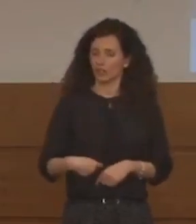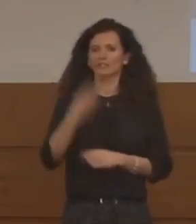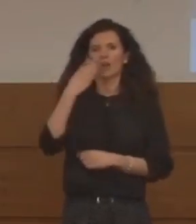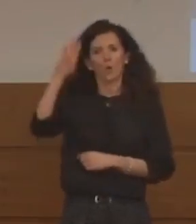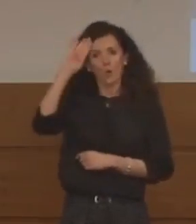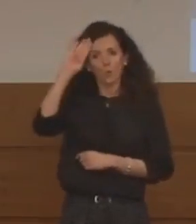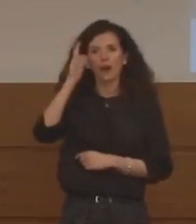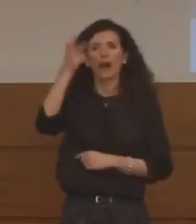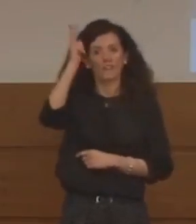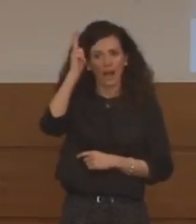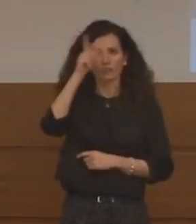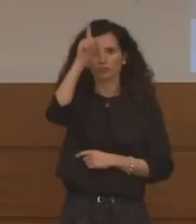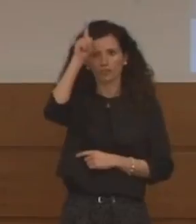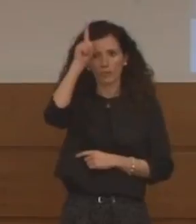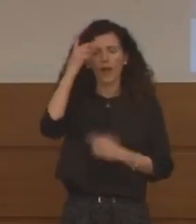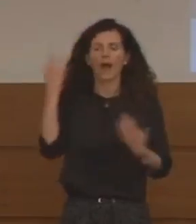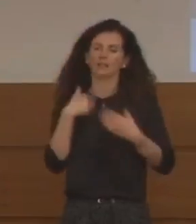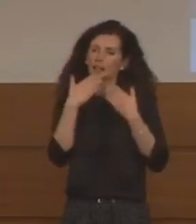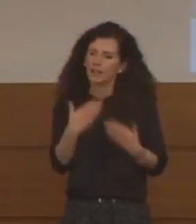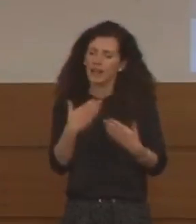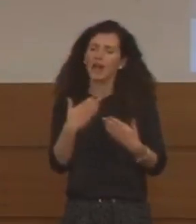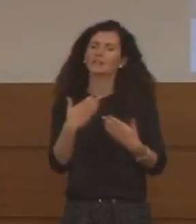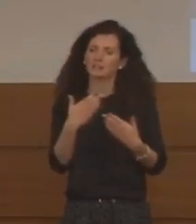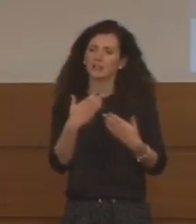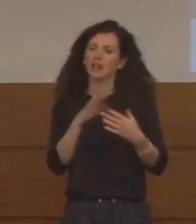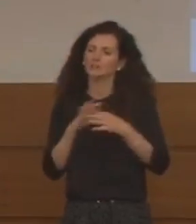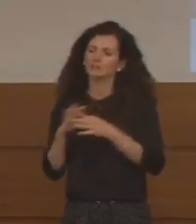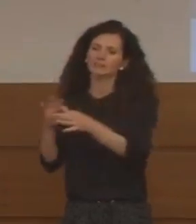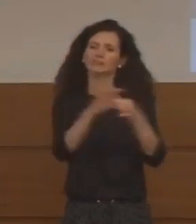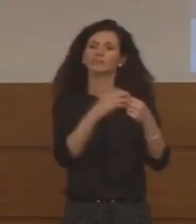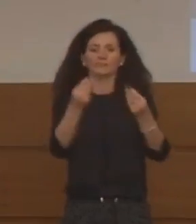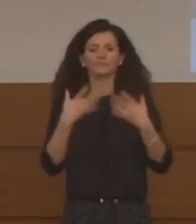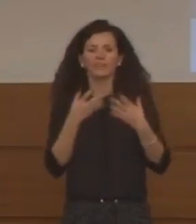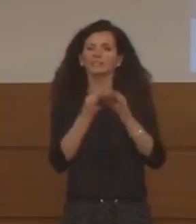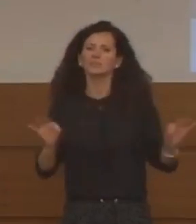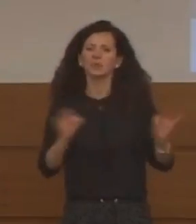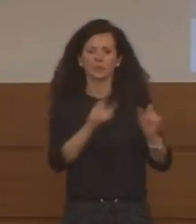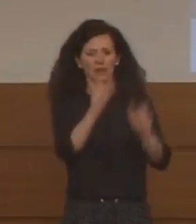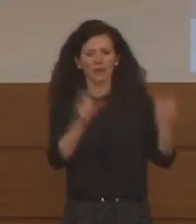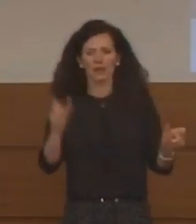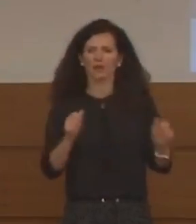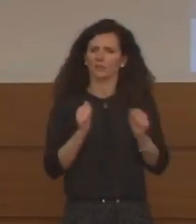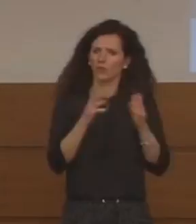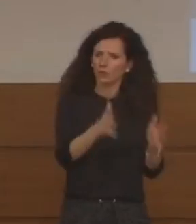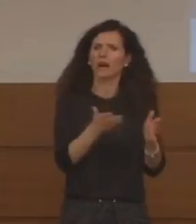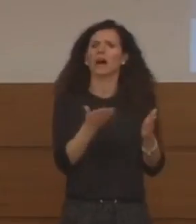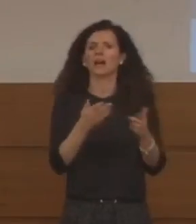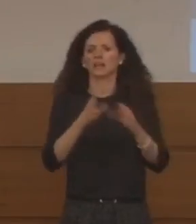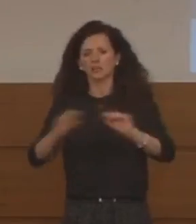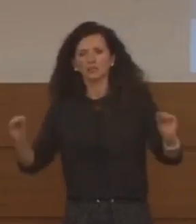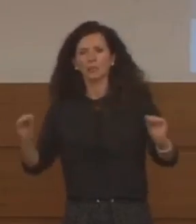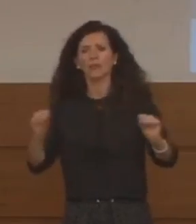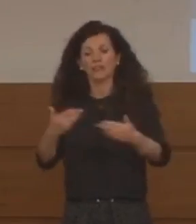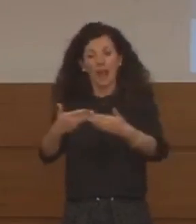Cuba, la Francia e la Germania che ci hanno messo a disposizione uomini e mezzi per contrastare